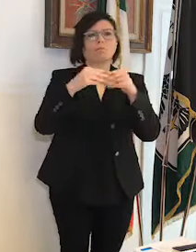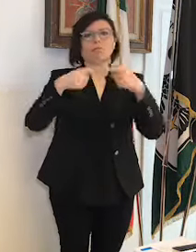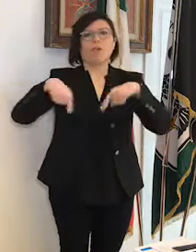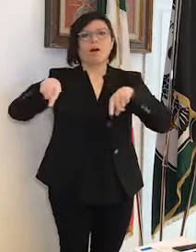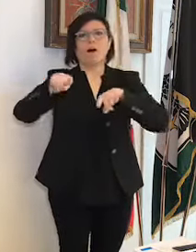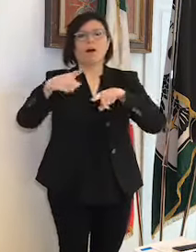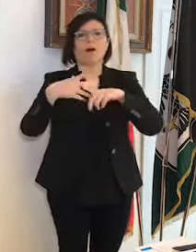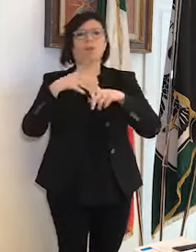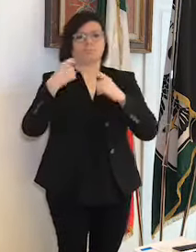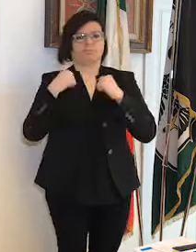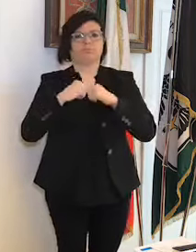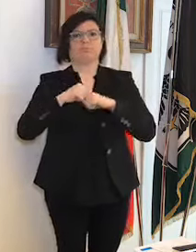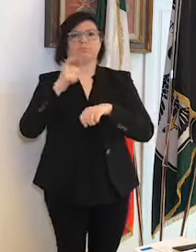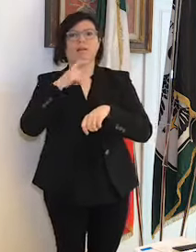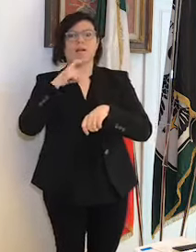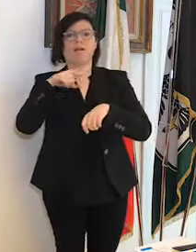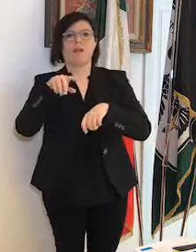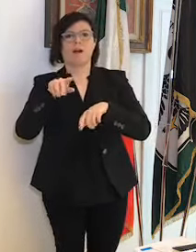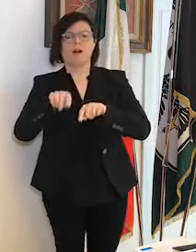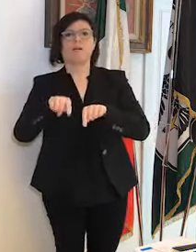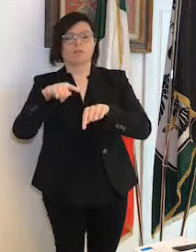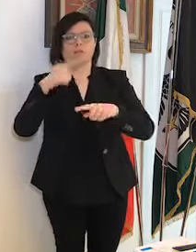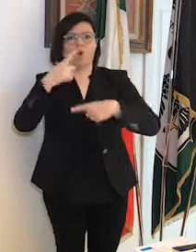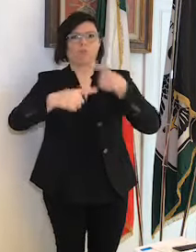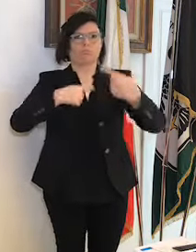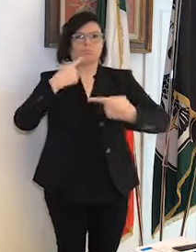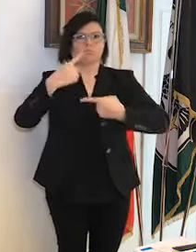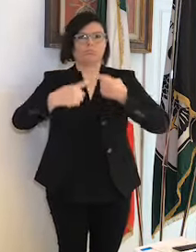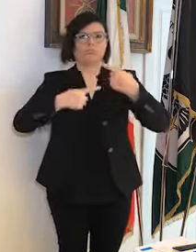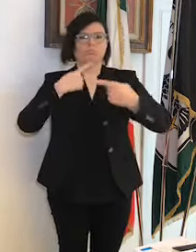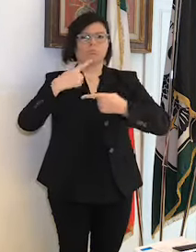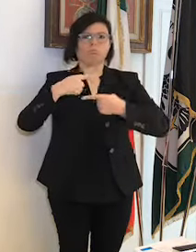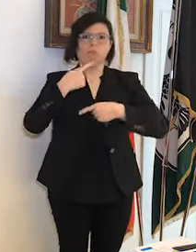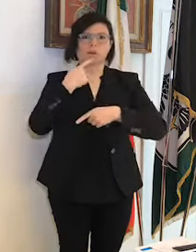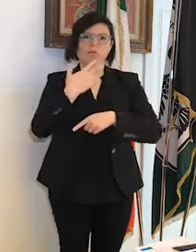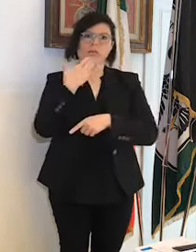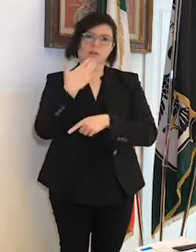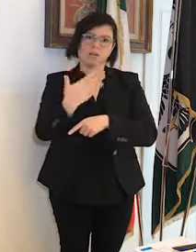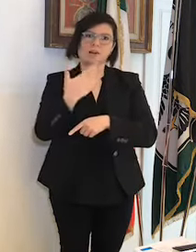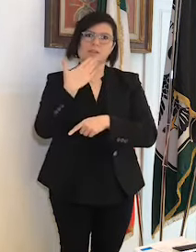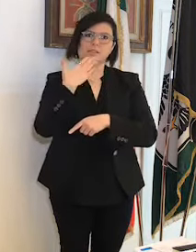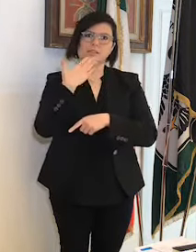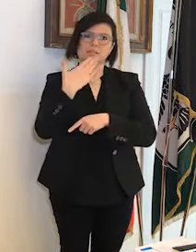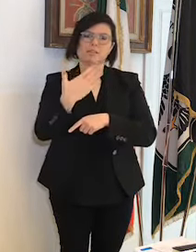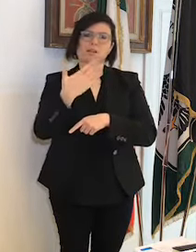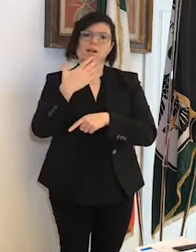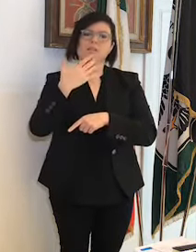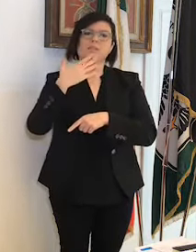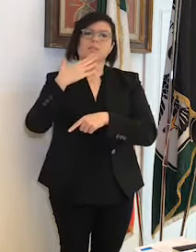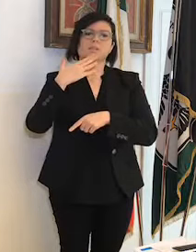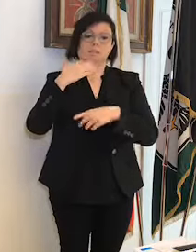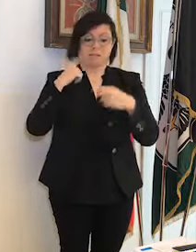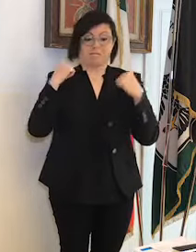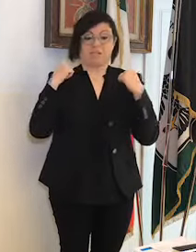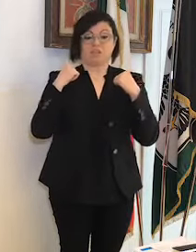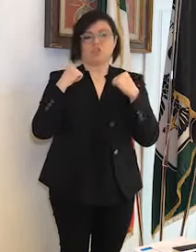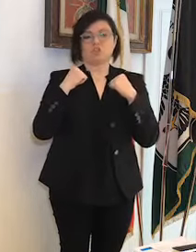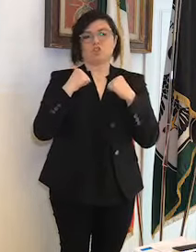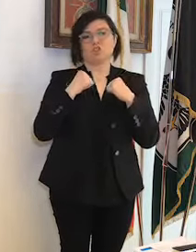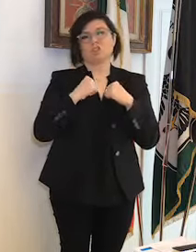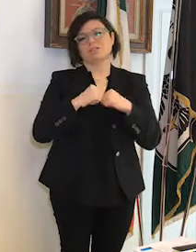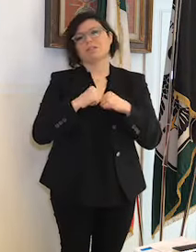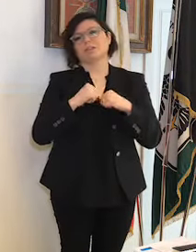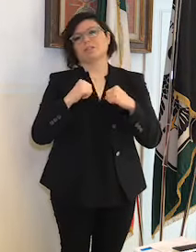popolazione aquilana in particolar modo e io continuo a ringraziare tutti i concittadini eh